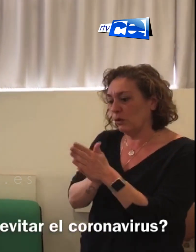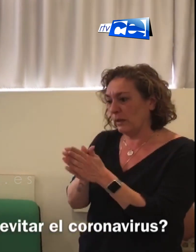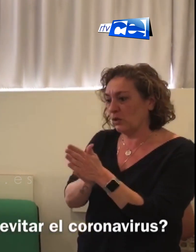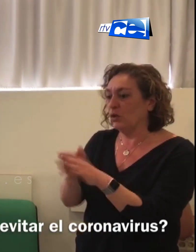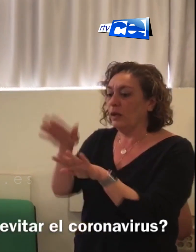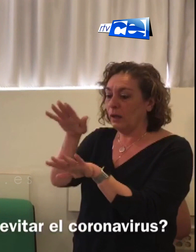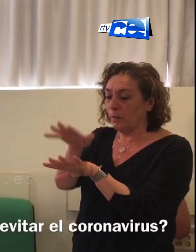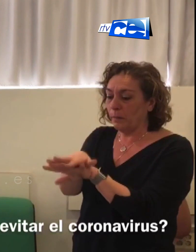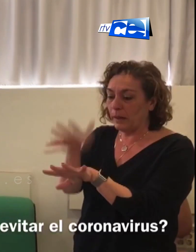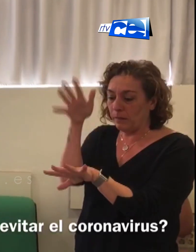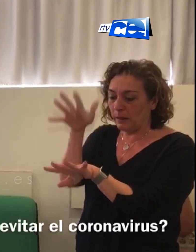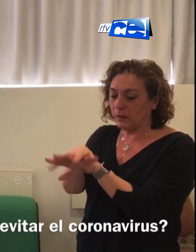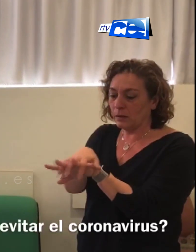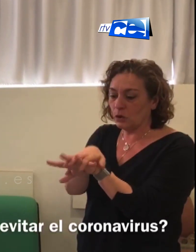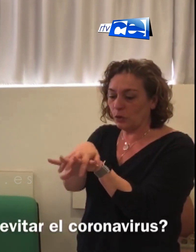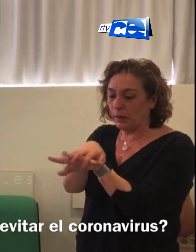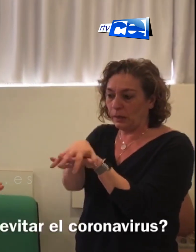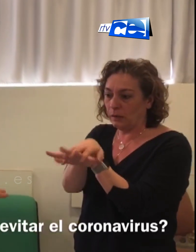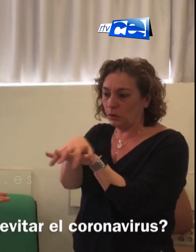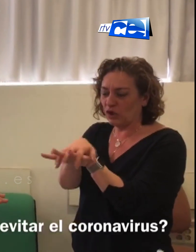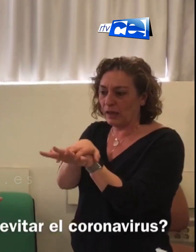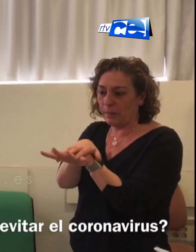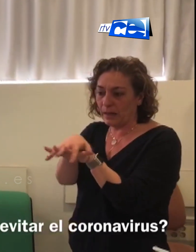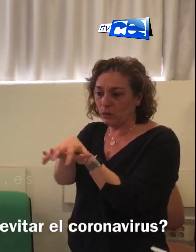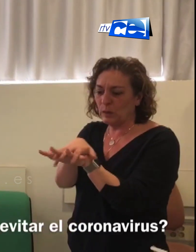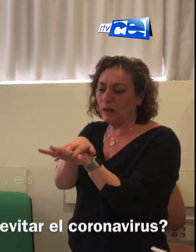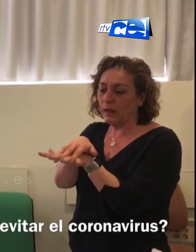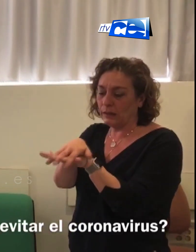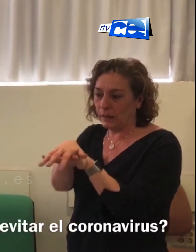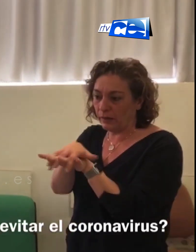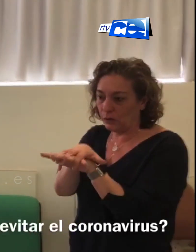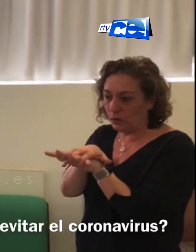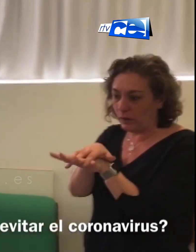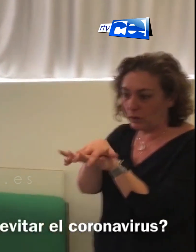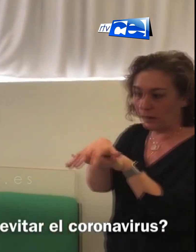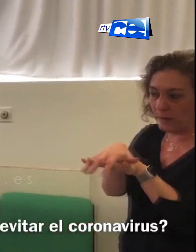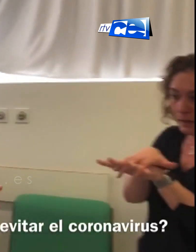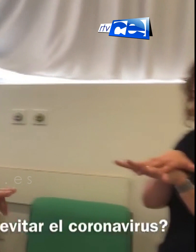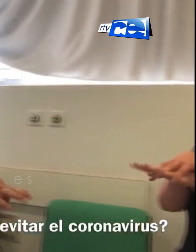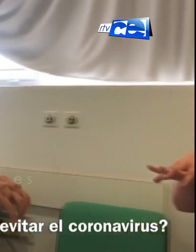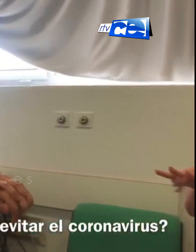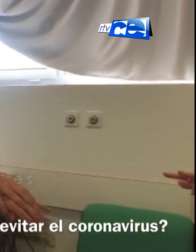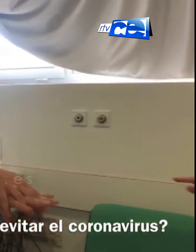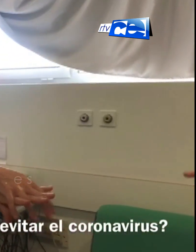segundo paso, palma sobre dorso de la mano, entrelazando los dedos también.